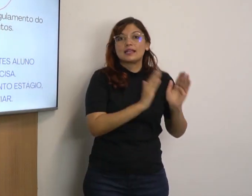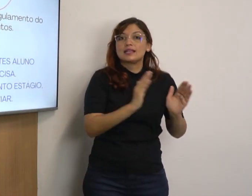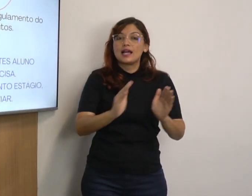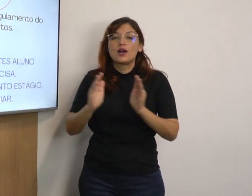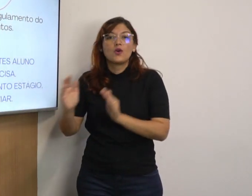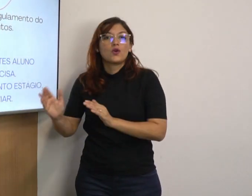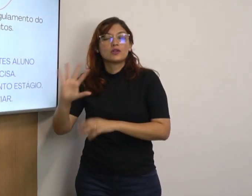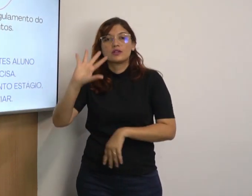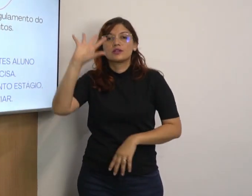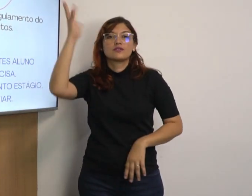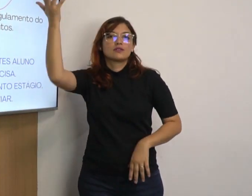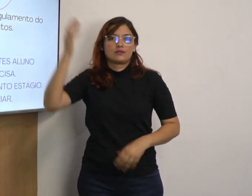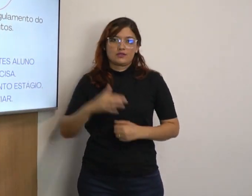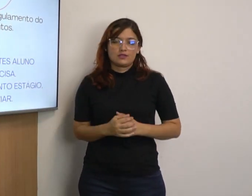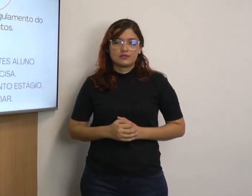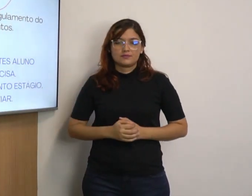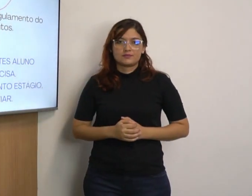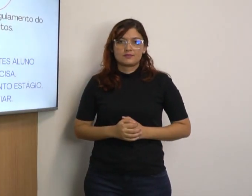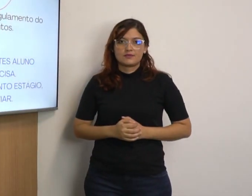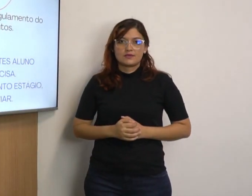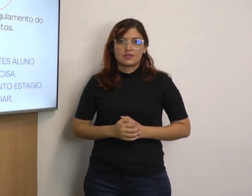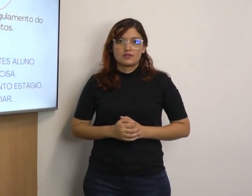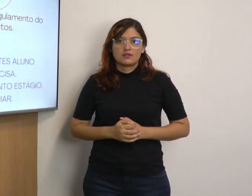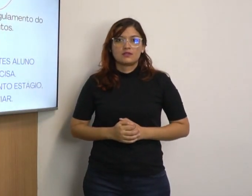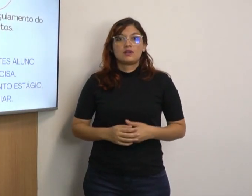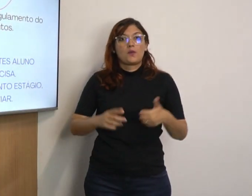Então, eu estou colocando na ordem de acontecimento.